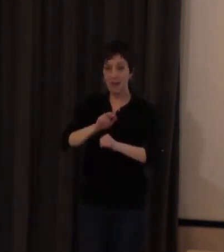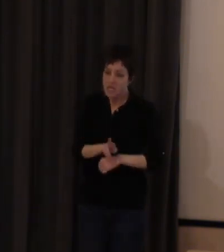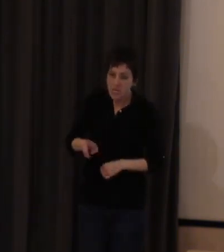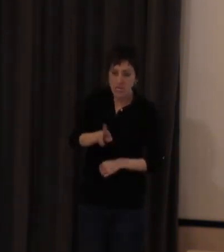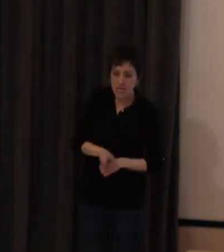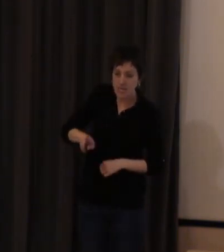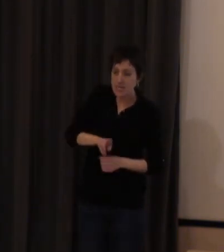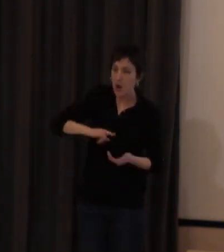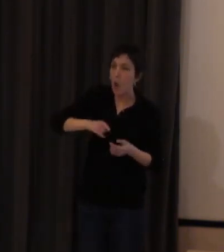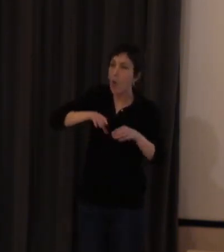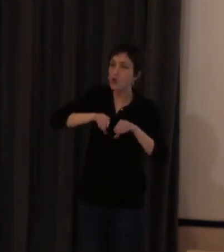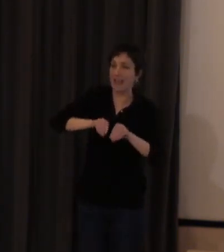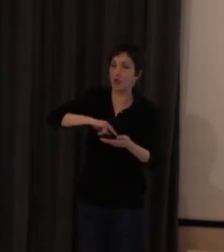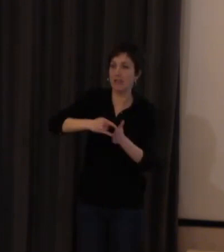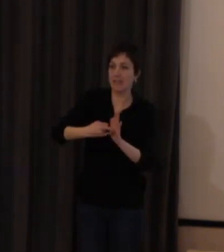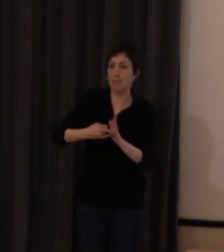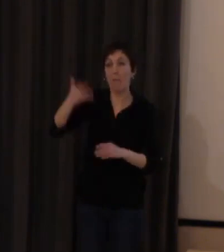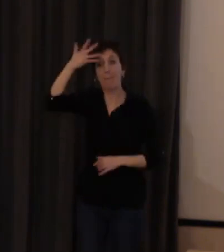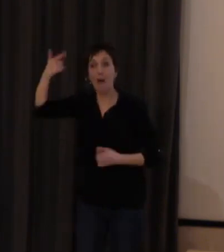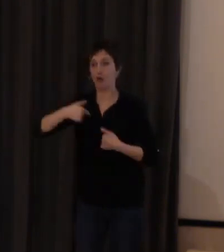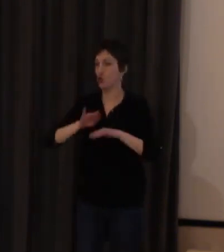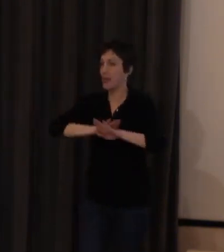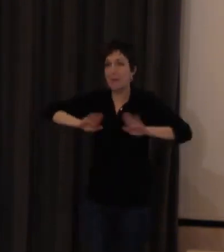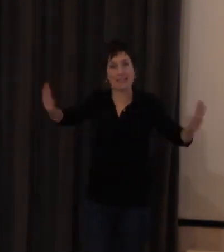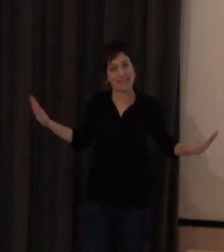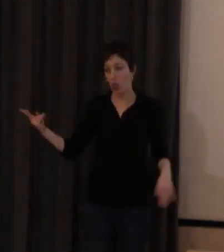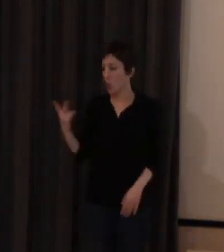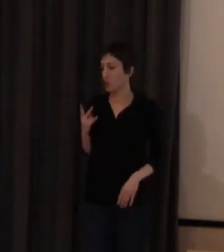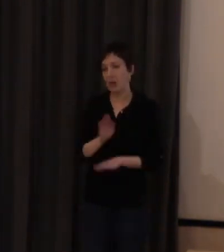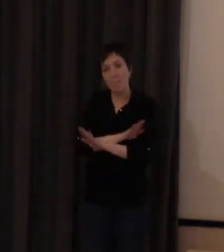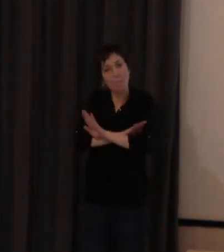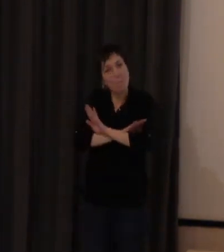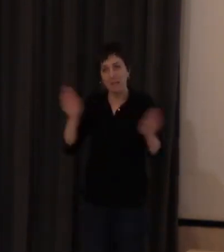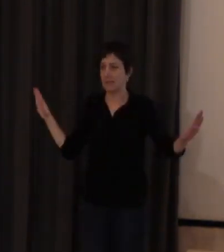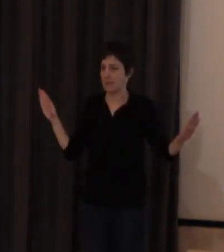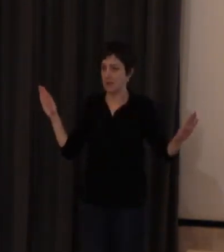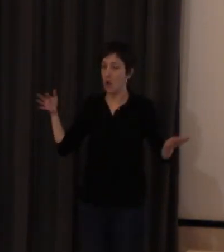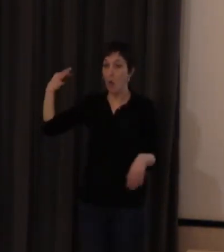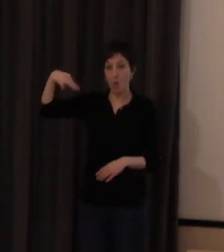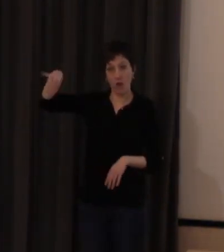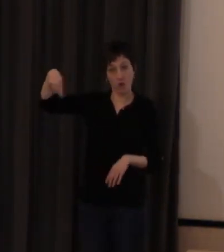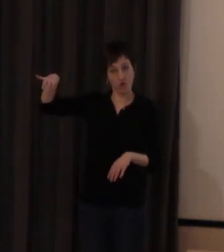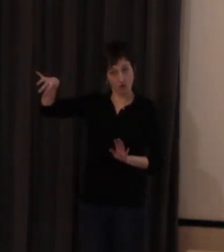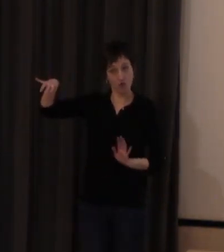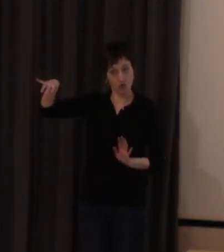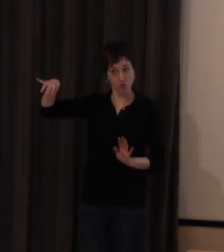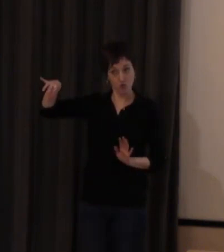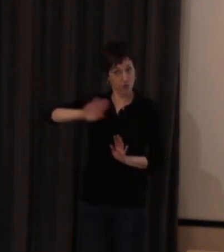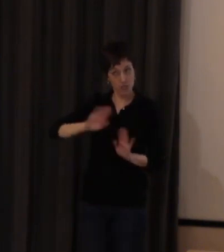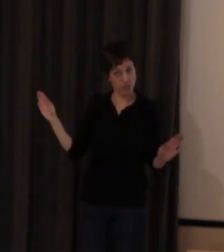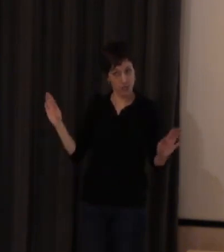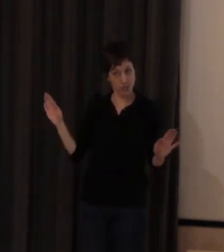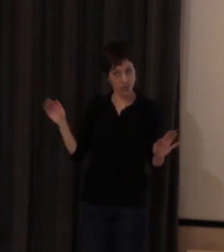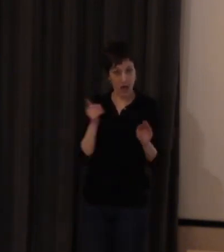con este sistema somos Paco y yo ¿de acuerdo? los únicos esa es la realidad